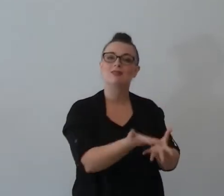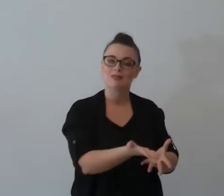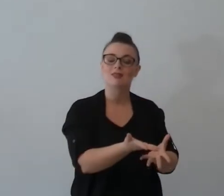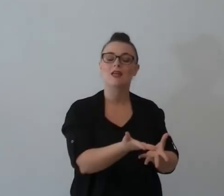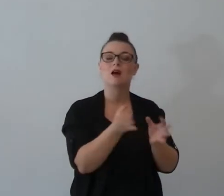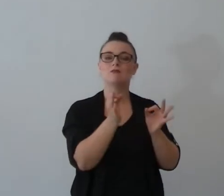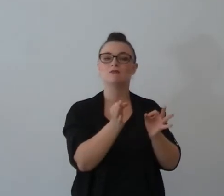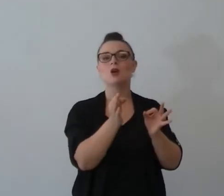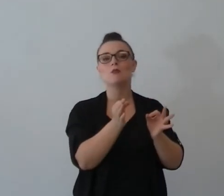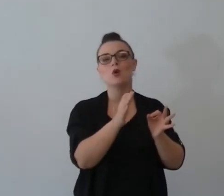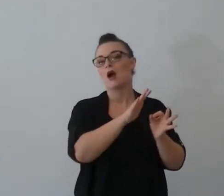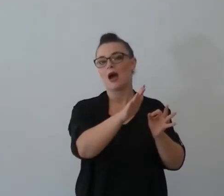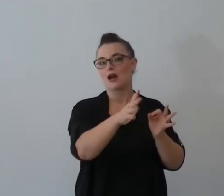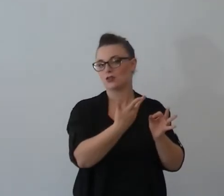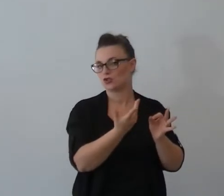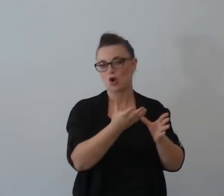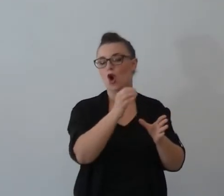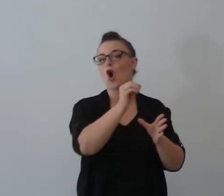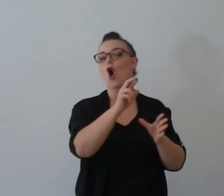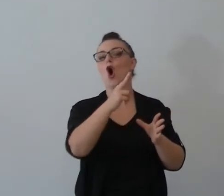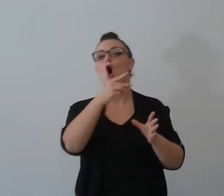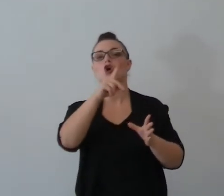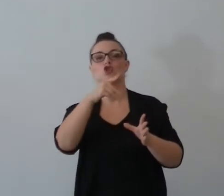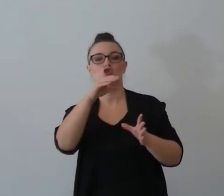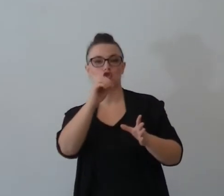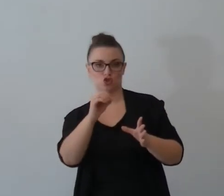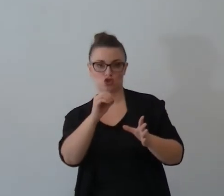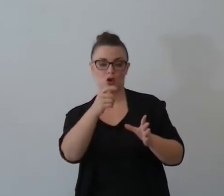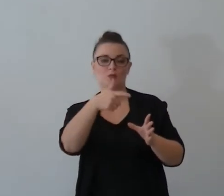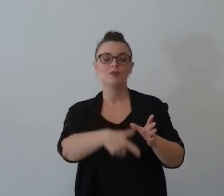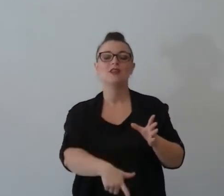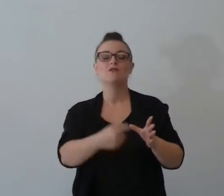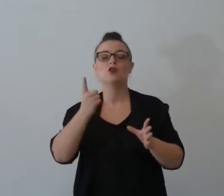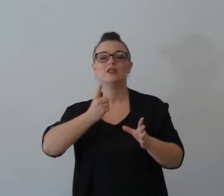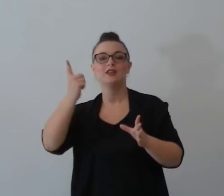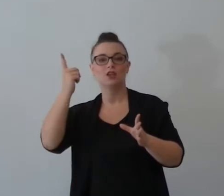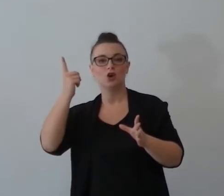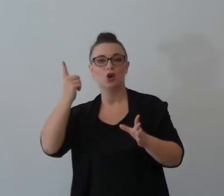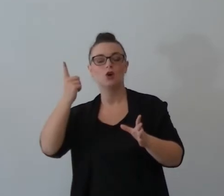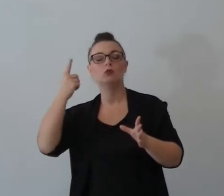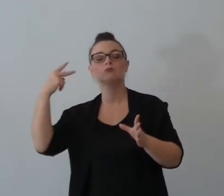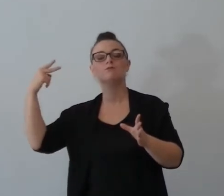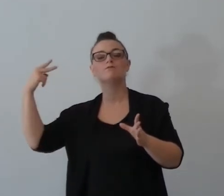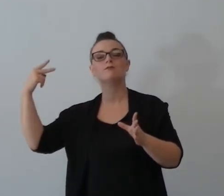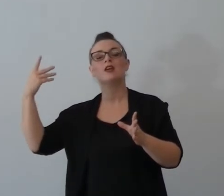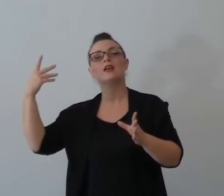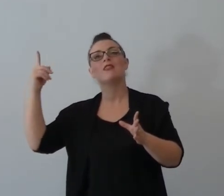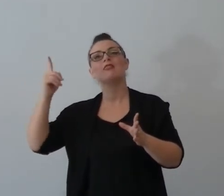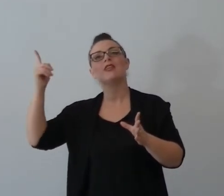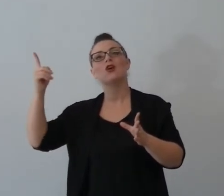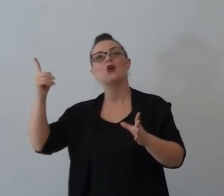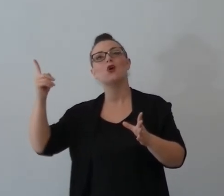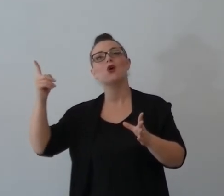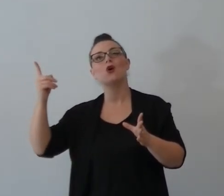al centro, al centro della vita di Boaz, Dio cambiava benedicendo la vita di